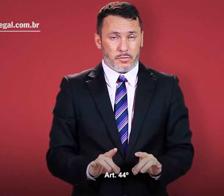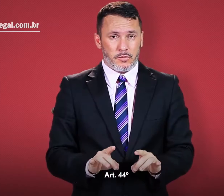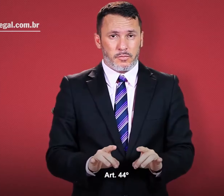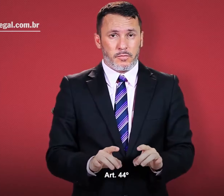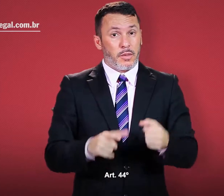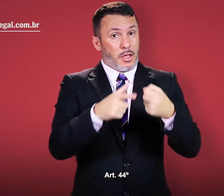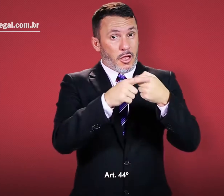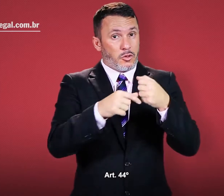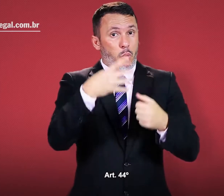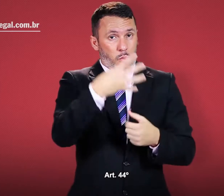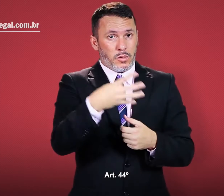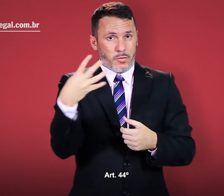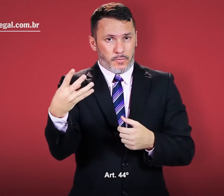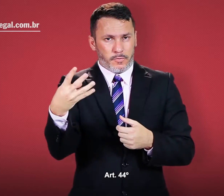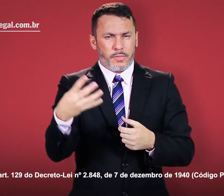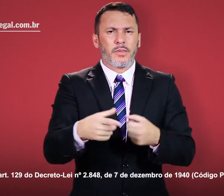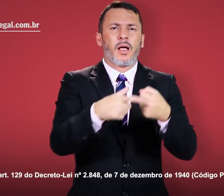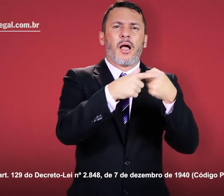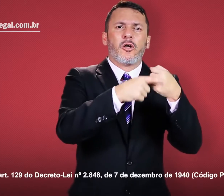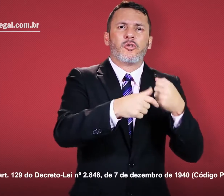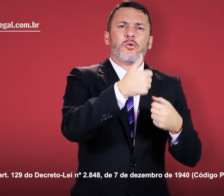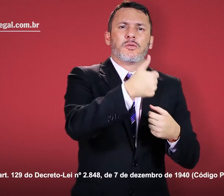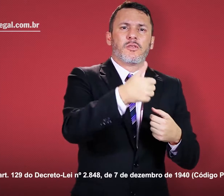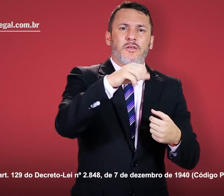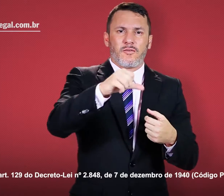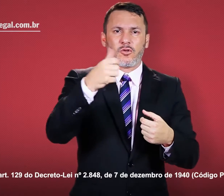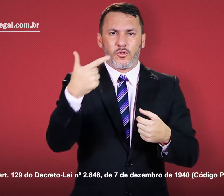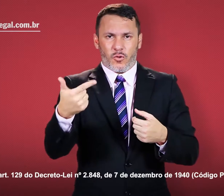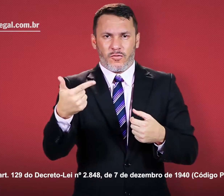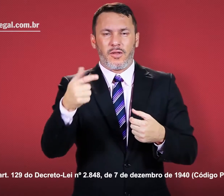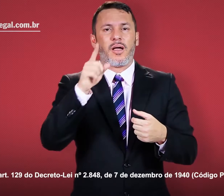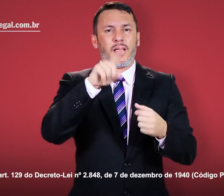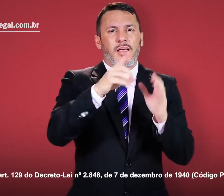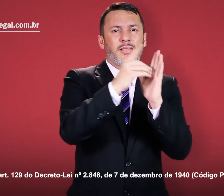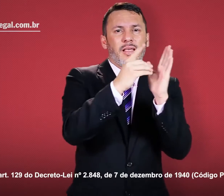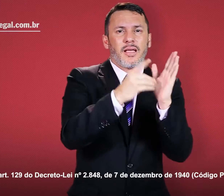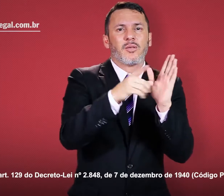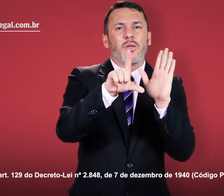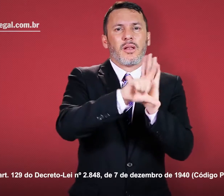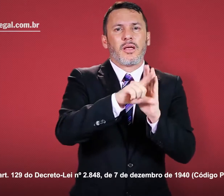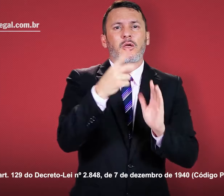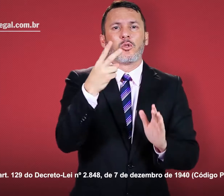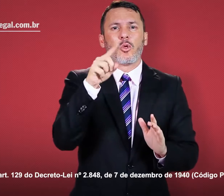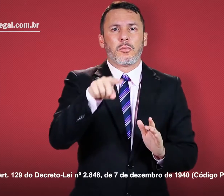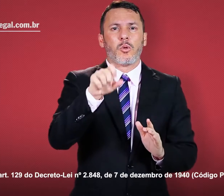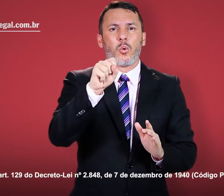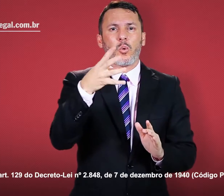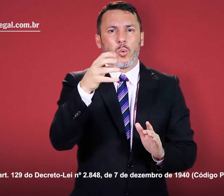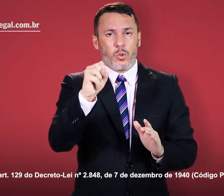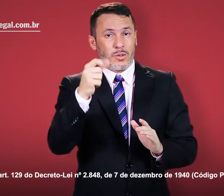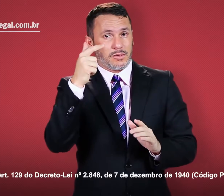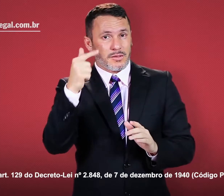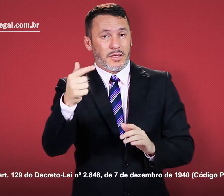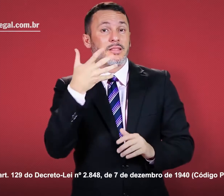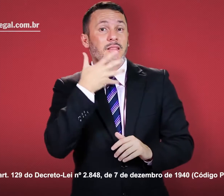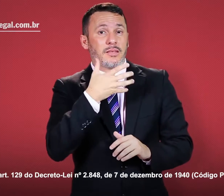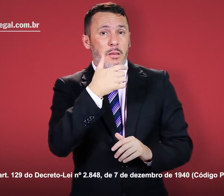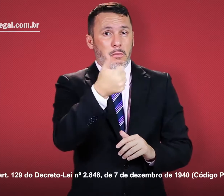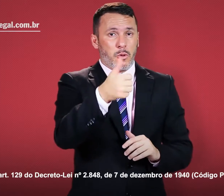Artigo 44. O artigo 129 do Decreto-Lei nº 2.848, de 7 de